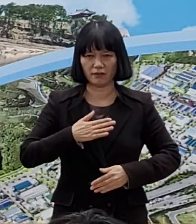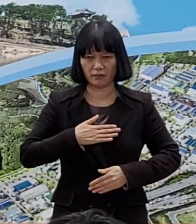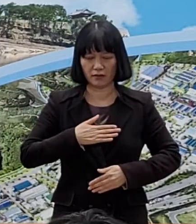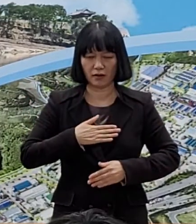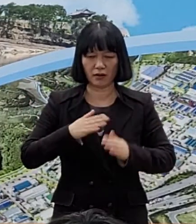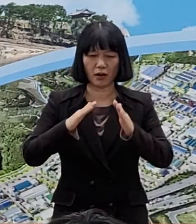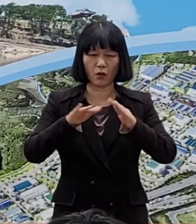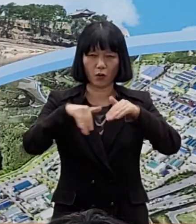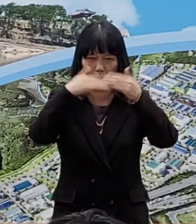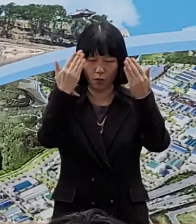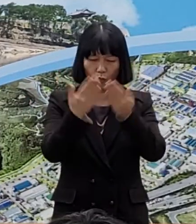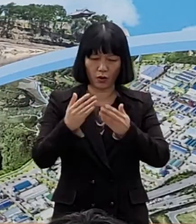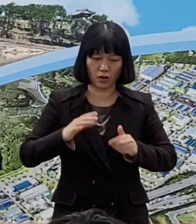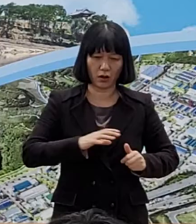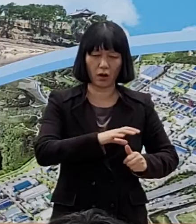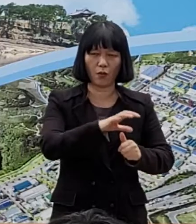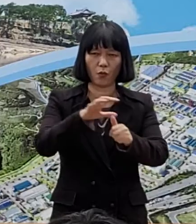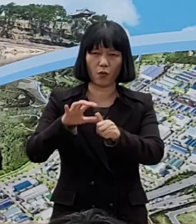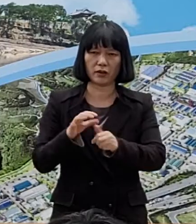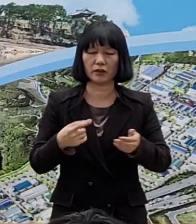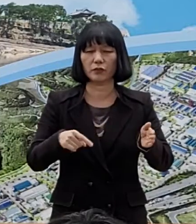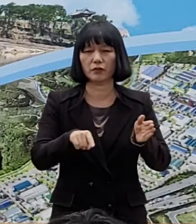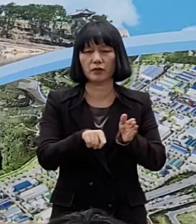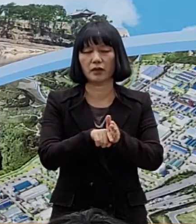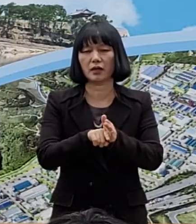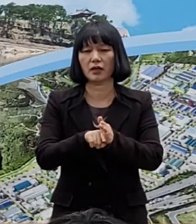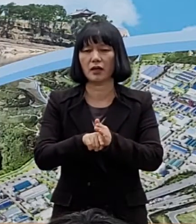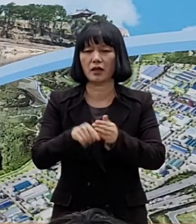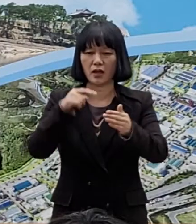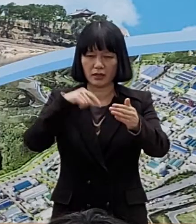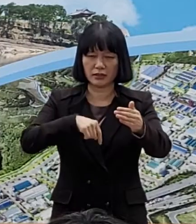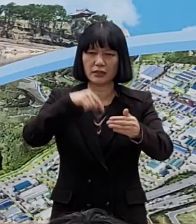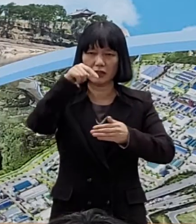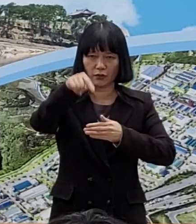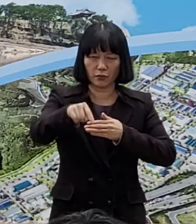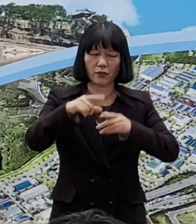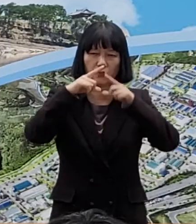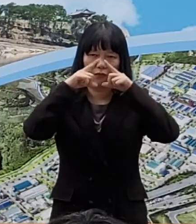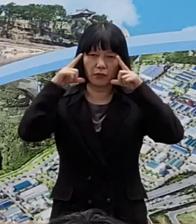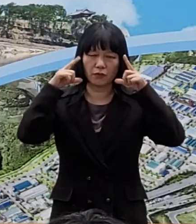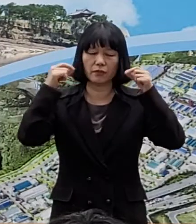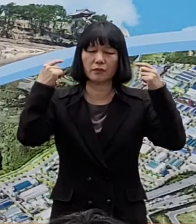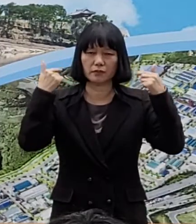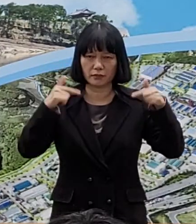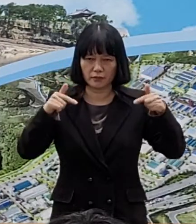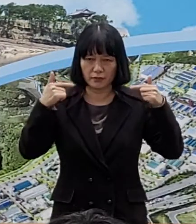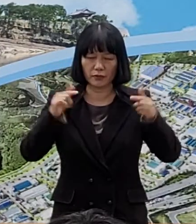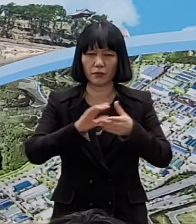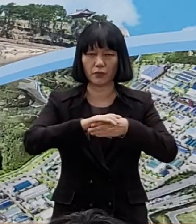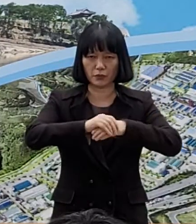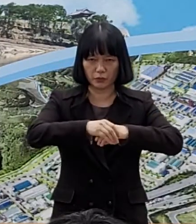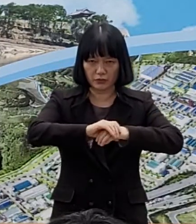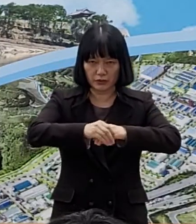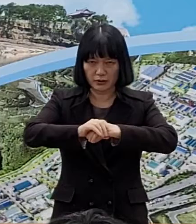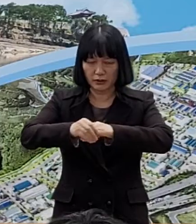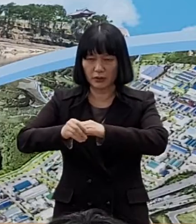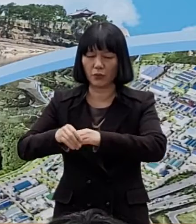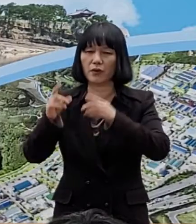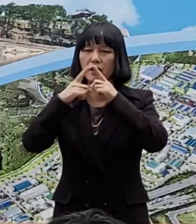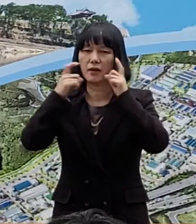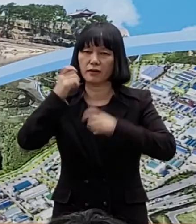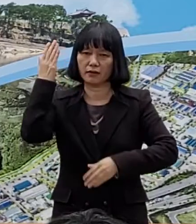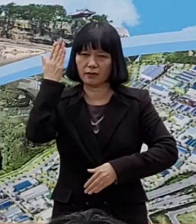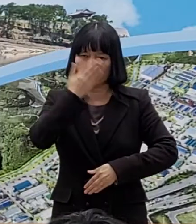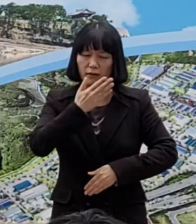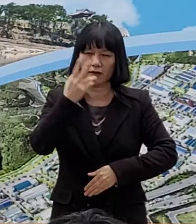우리 모두를 보호하기 위하여 실내외 마스크 상시 착용, 손 씻기 등 개인